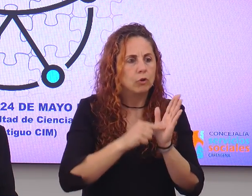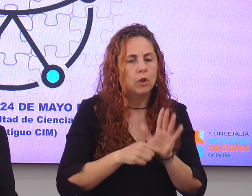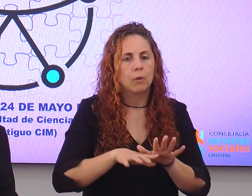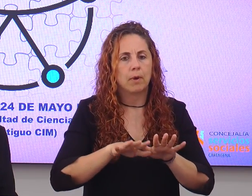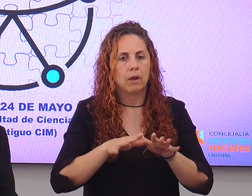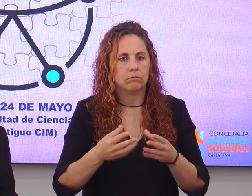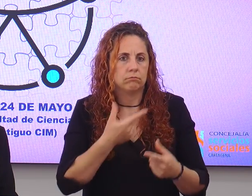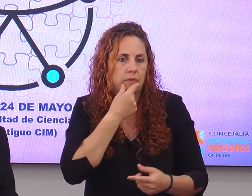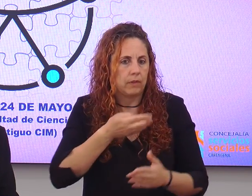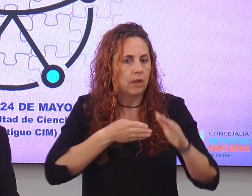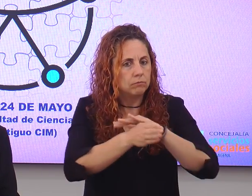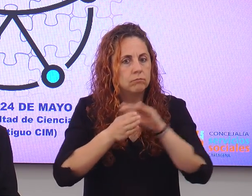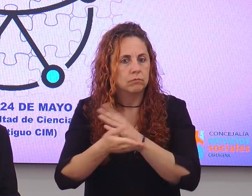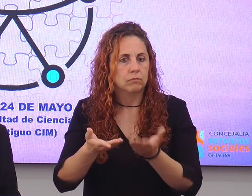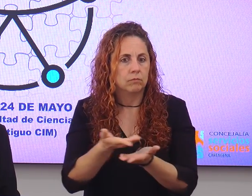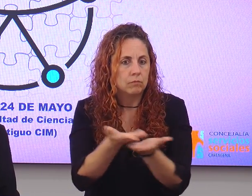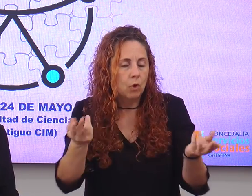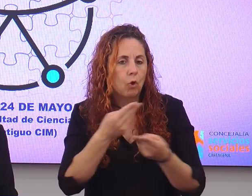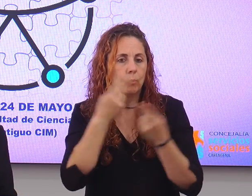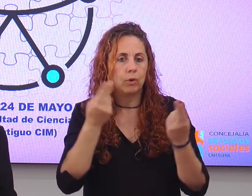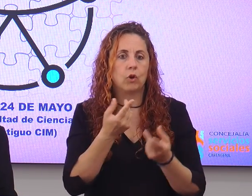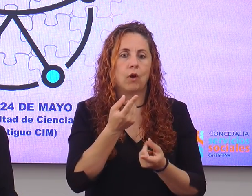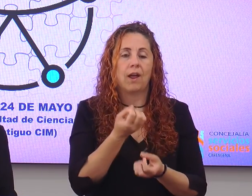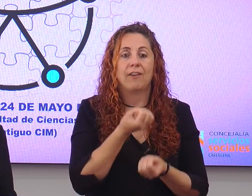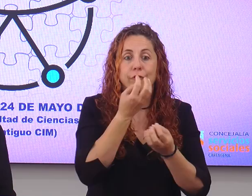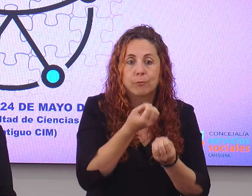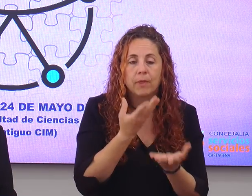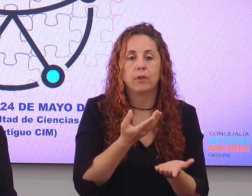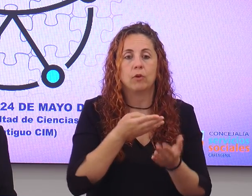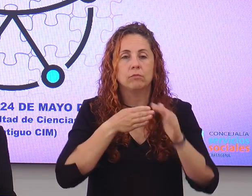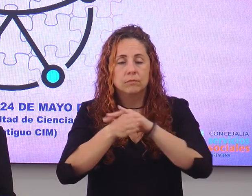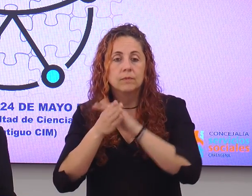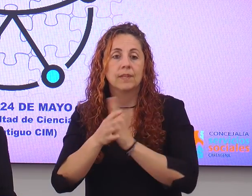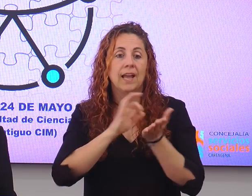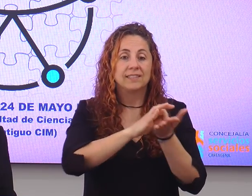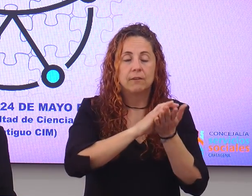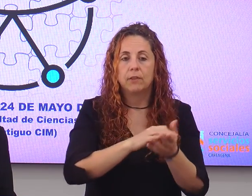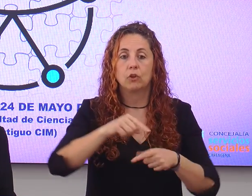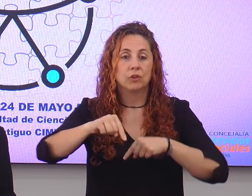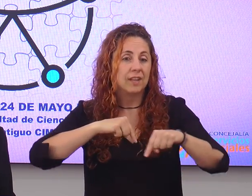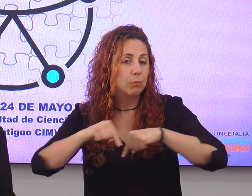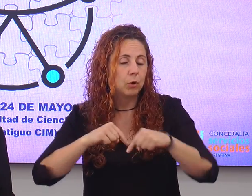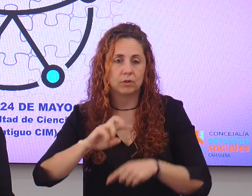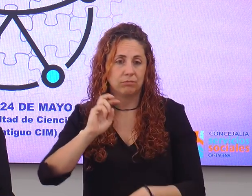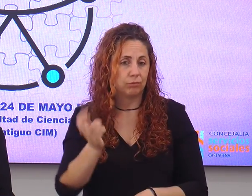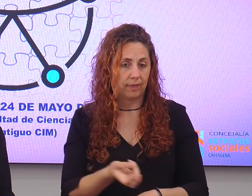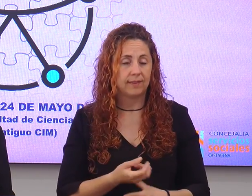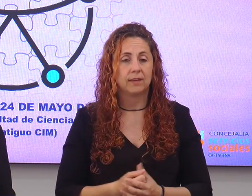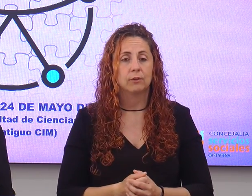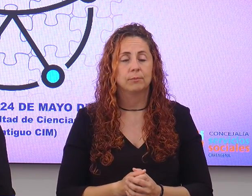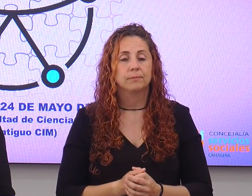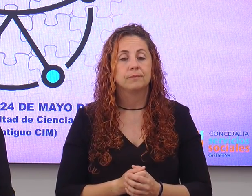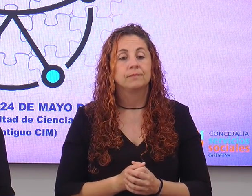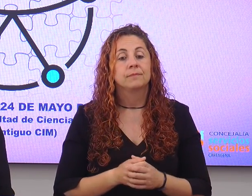ese acceso a los espacios públicos, a la información, a los servicios, al transporte, etcétera, etcétera,